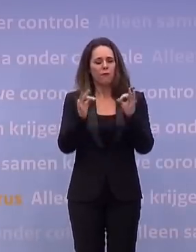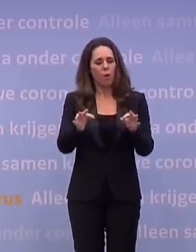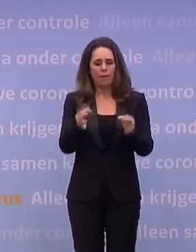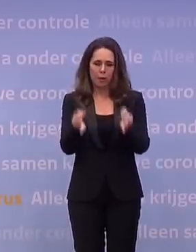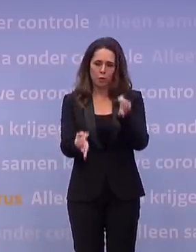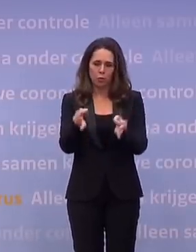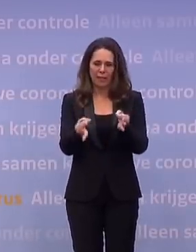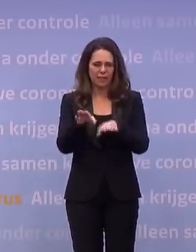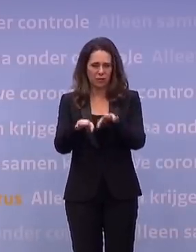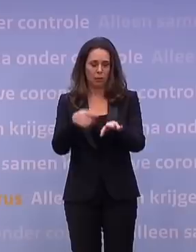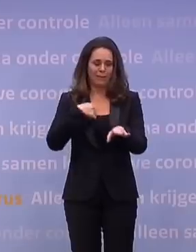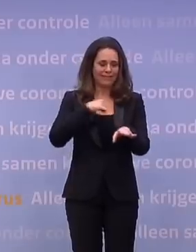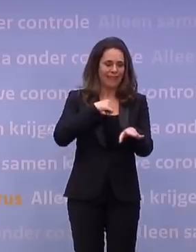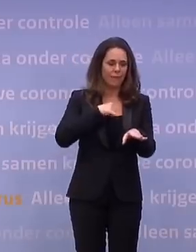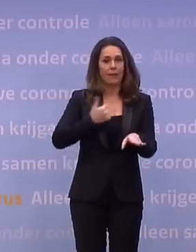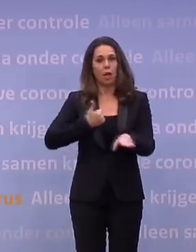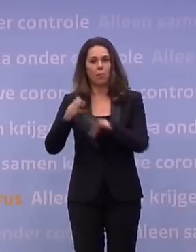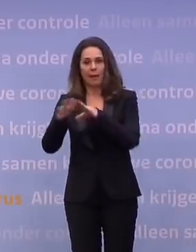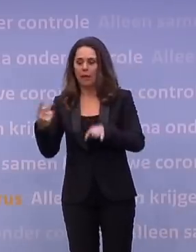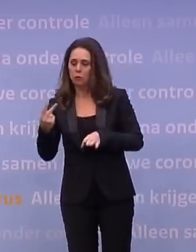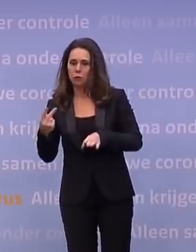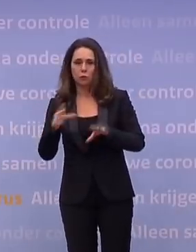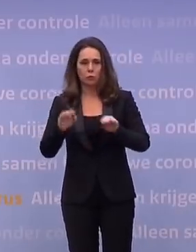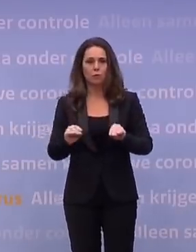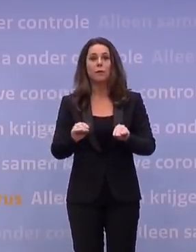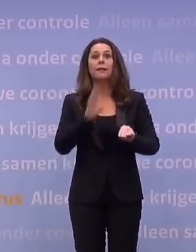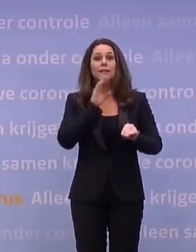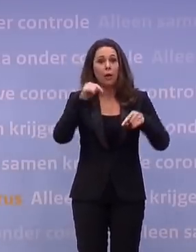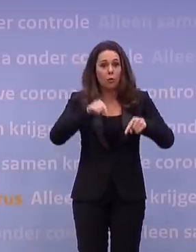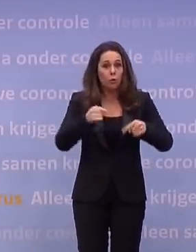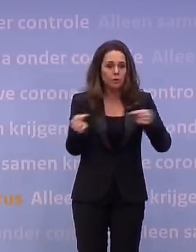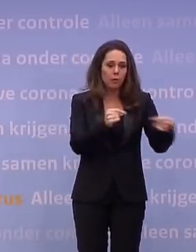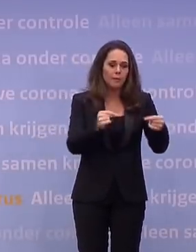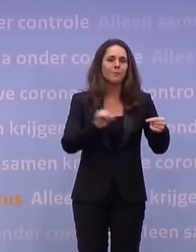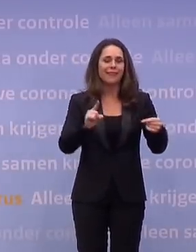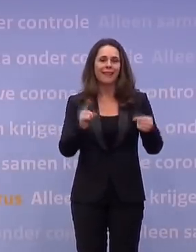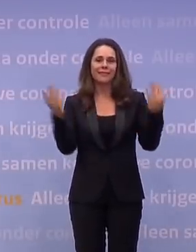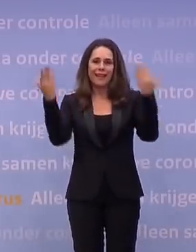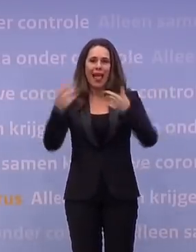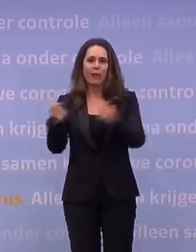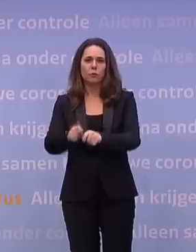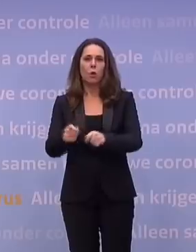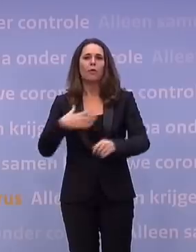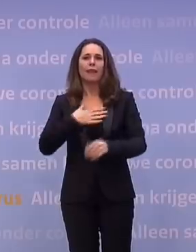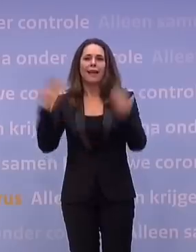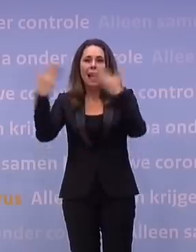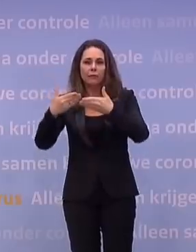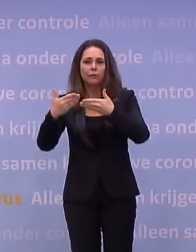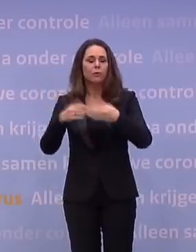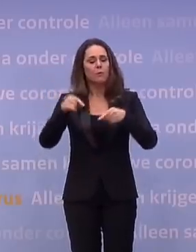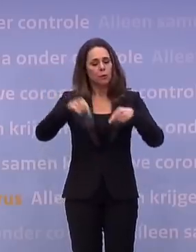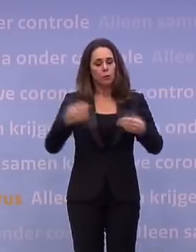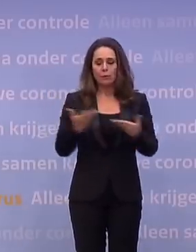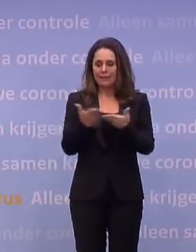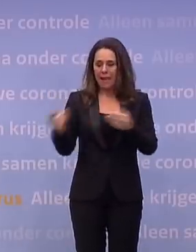door Vert Grapperhaus en mij. Zou het debat vandaag geweest zijn, dan ging de avondklok in vrijdagavond. Nu de Kamer heeft gesloot het debat morgen te